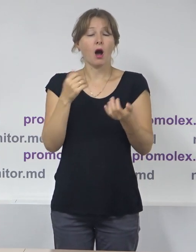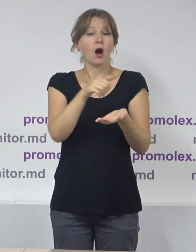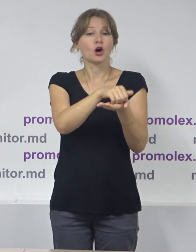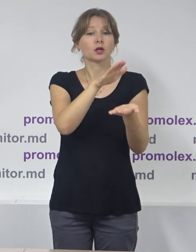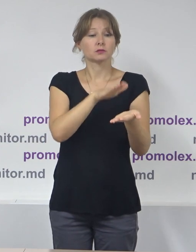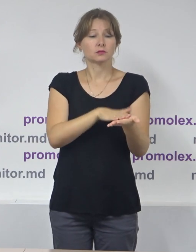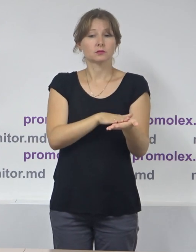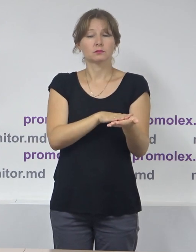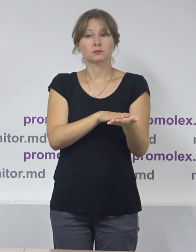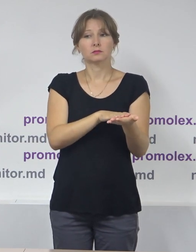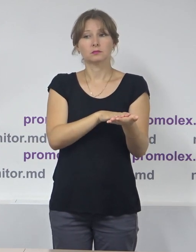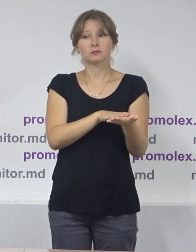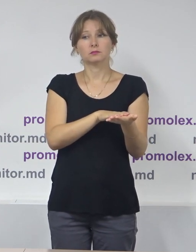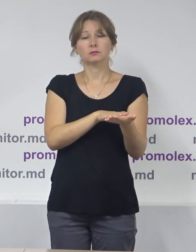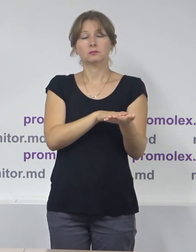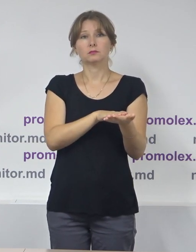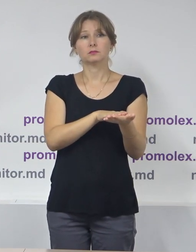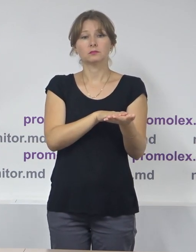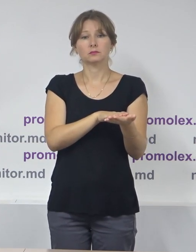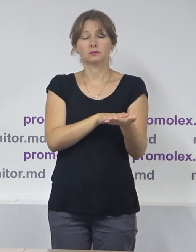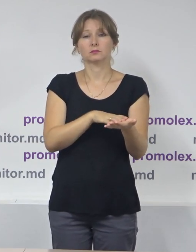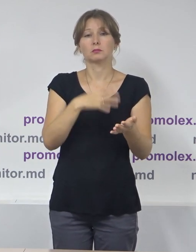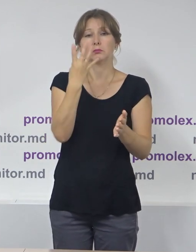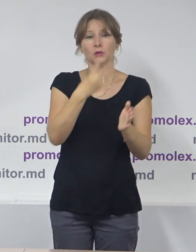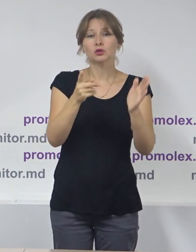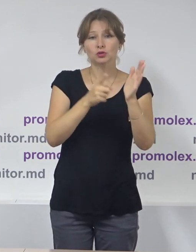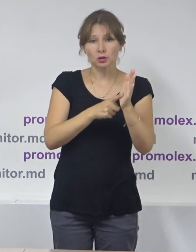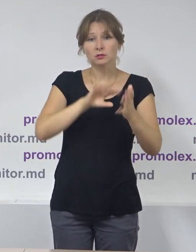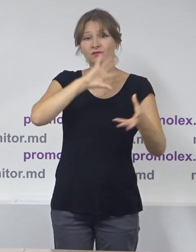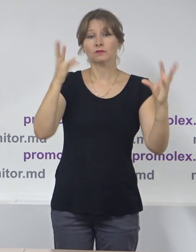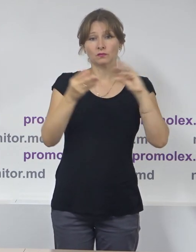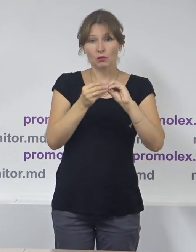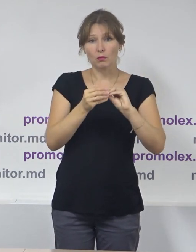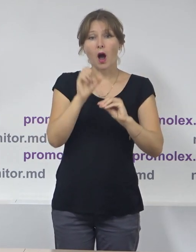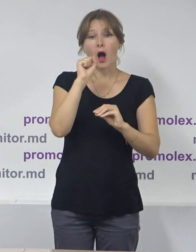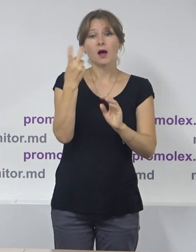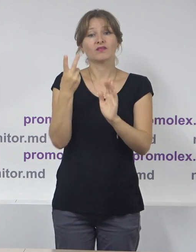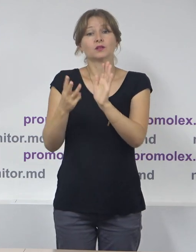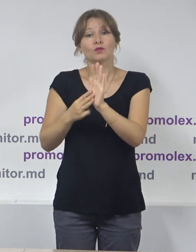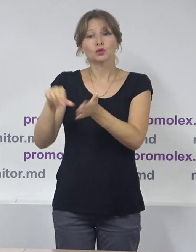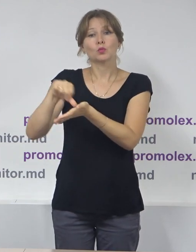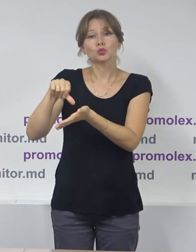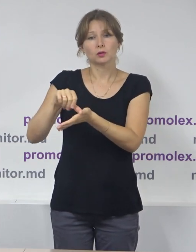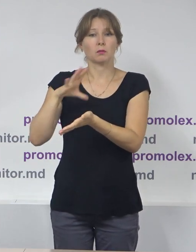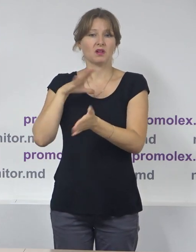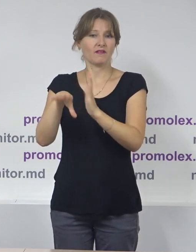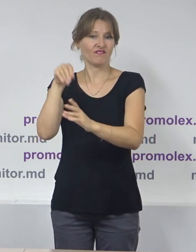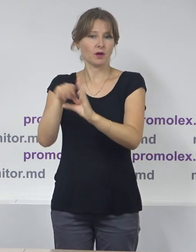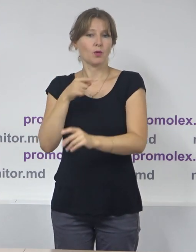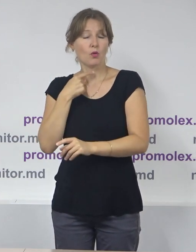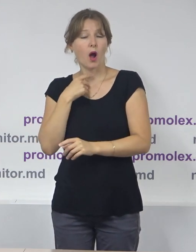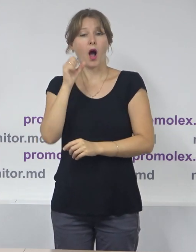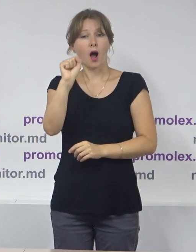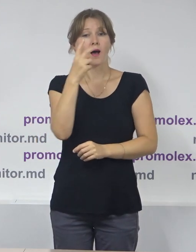46 au fost în total, iar 28 au participat la alegeri, dintre care 23